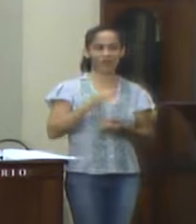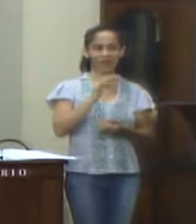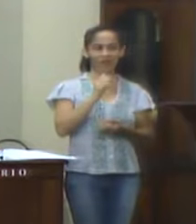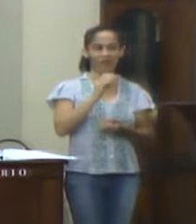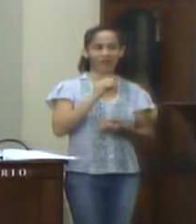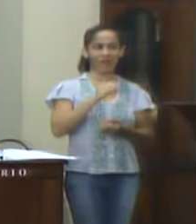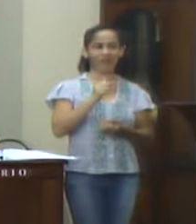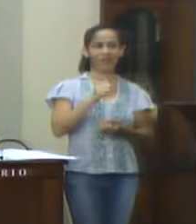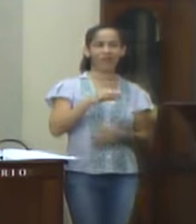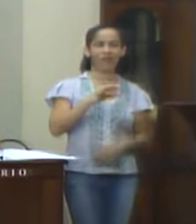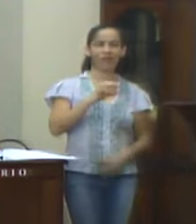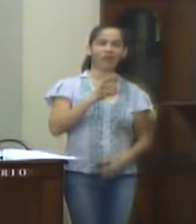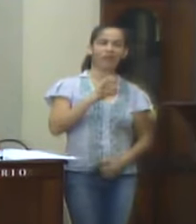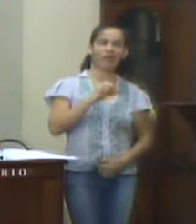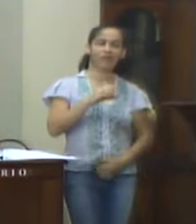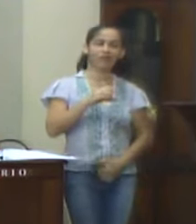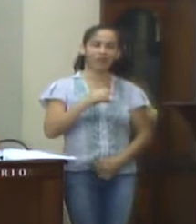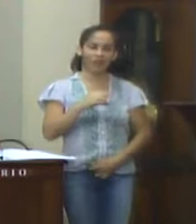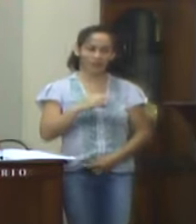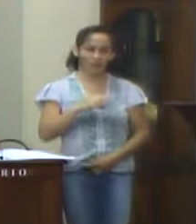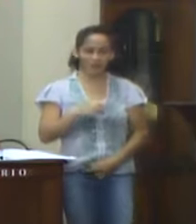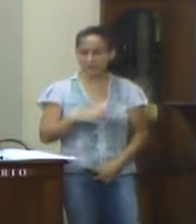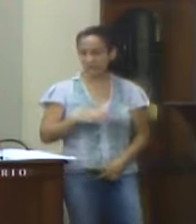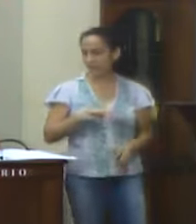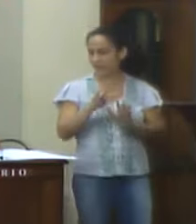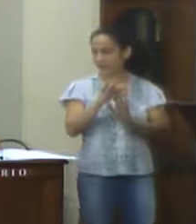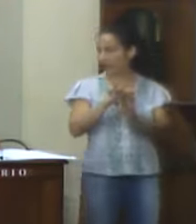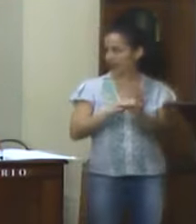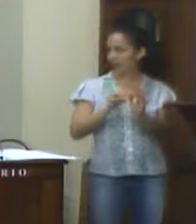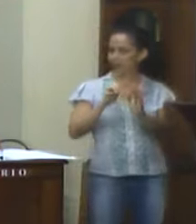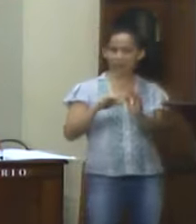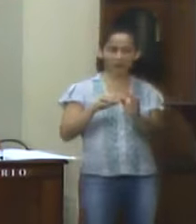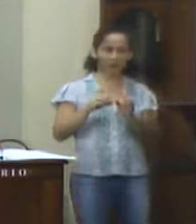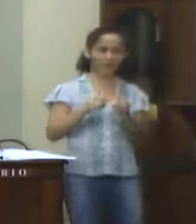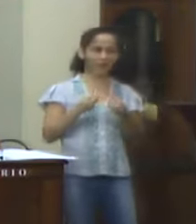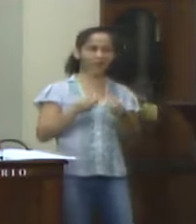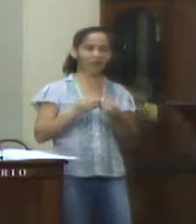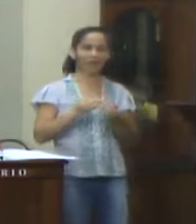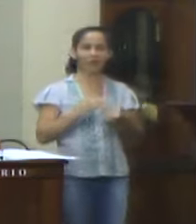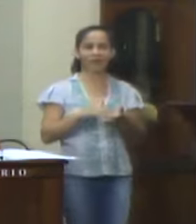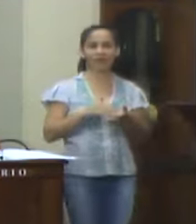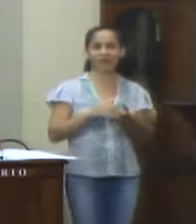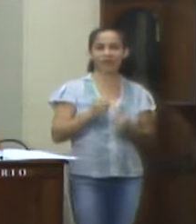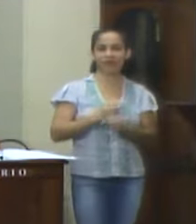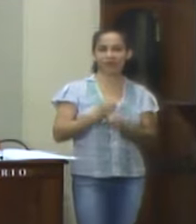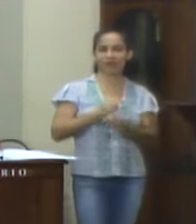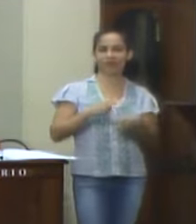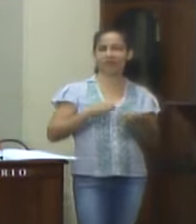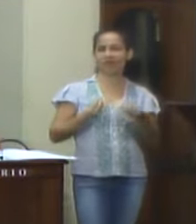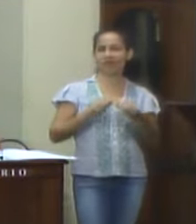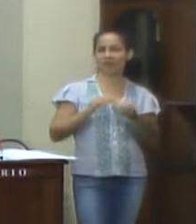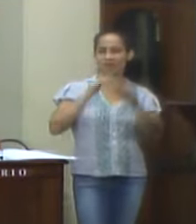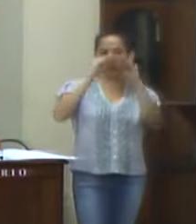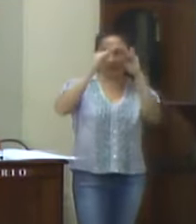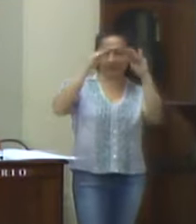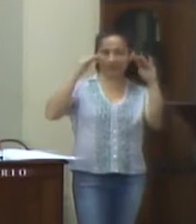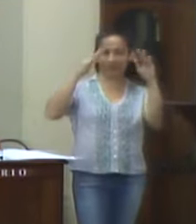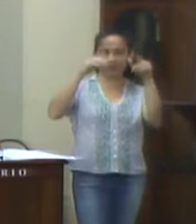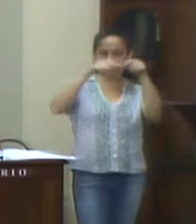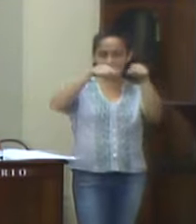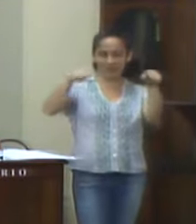Antônio Piri Jorge. texto da emenda, Secretaria de Obras e Planejamento Urbano, Cobertura da Quadra